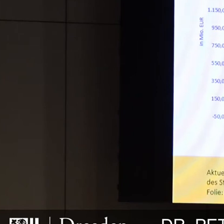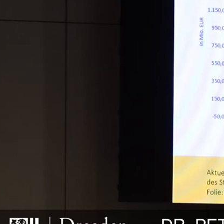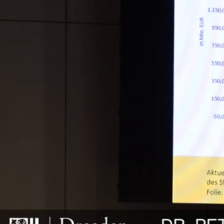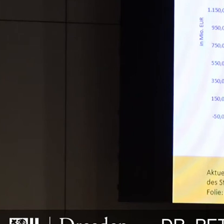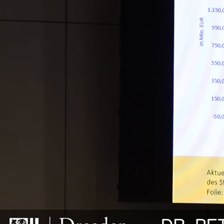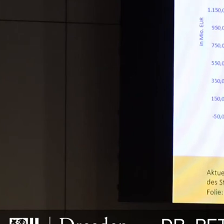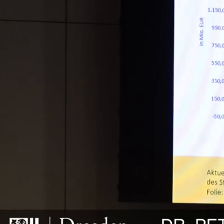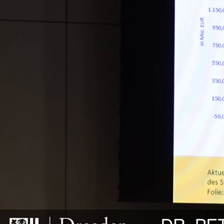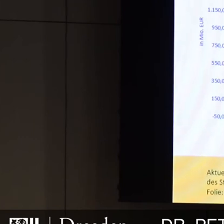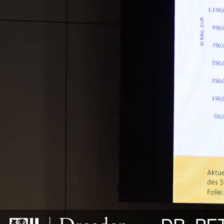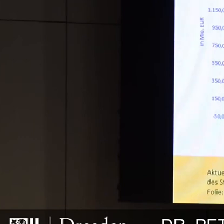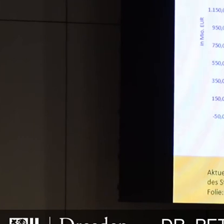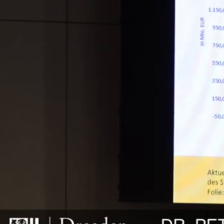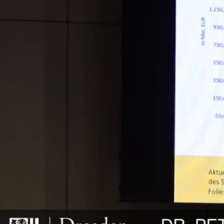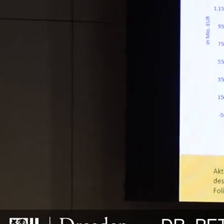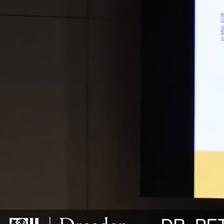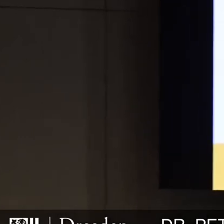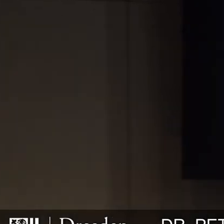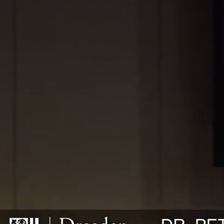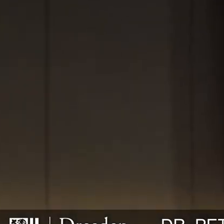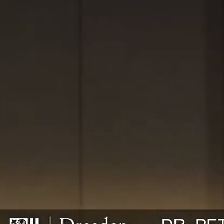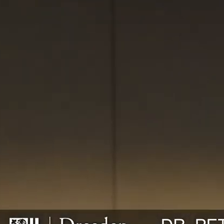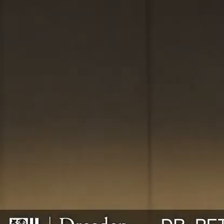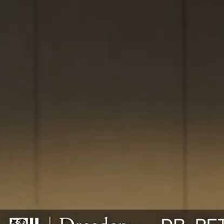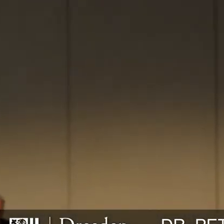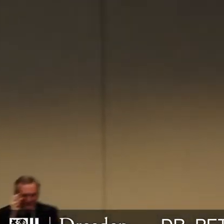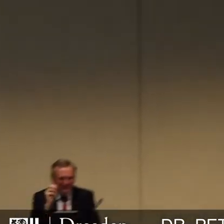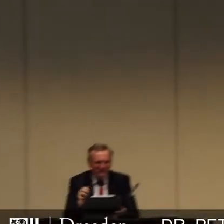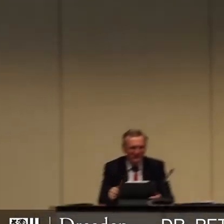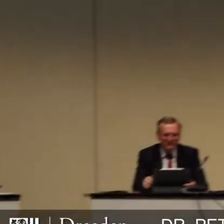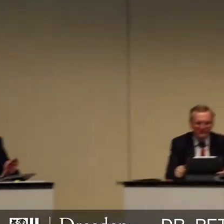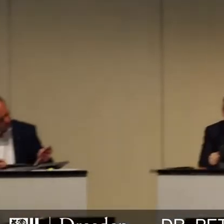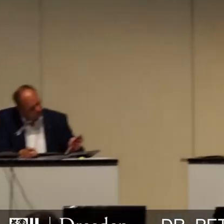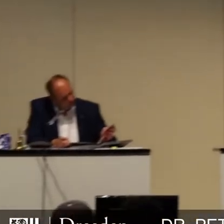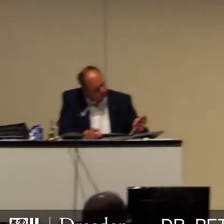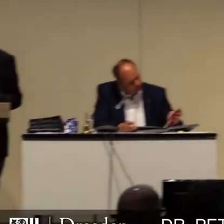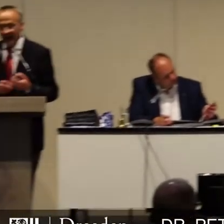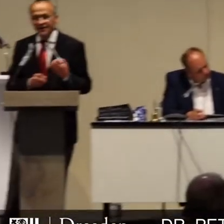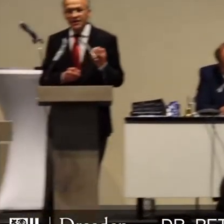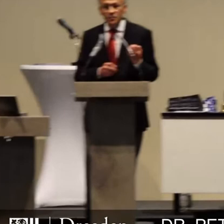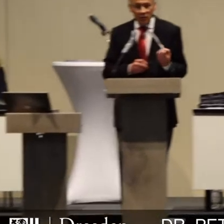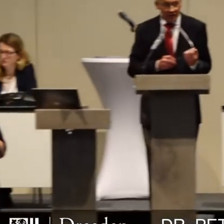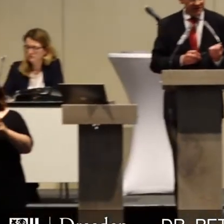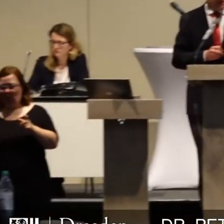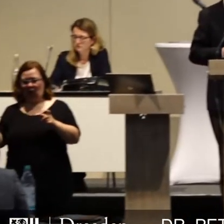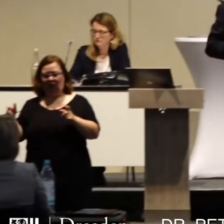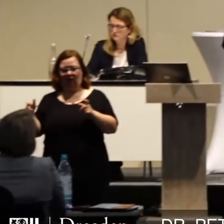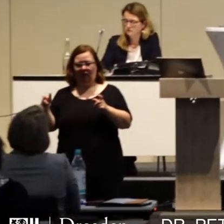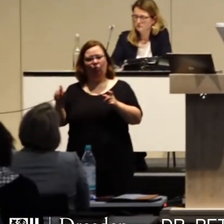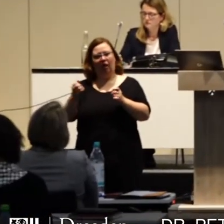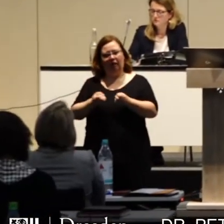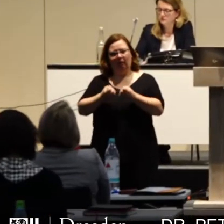Damit bauen wir eine Brücke über diese Krise. Wir geben einen Impuls